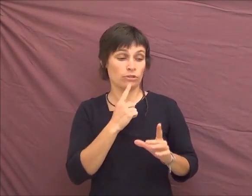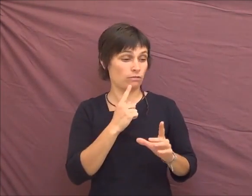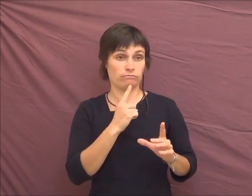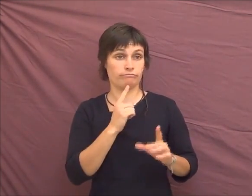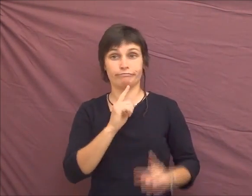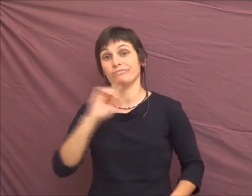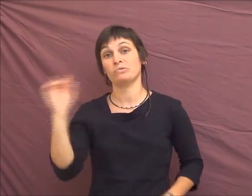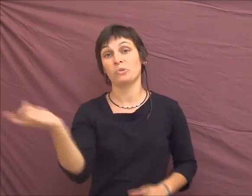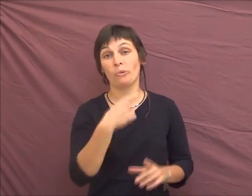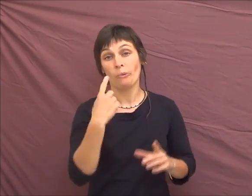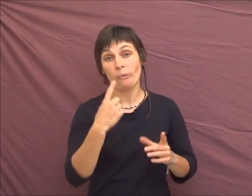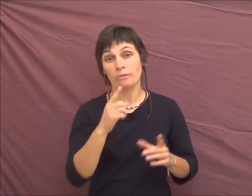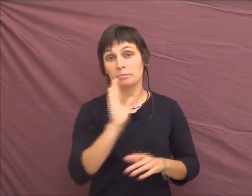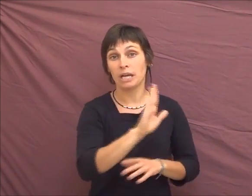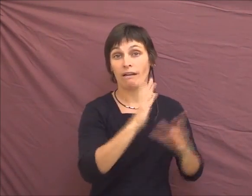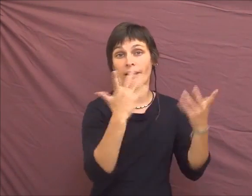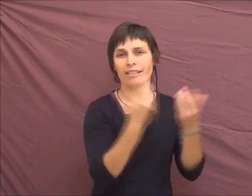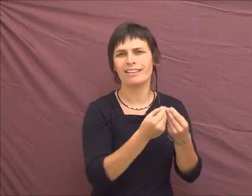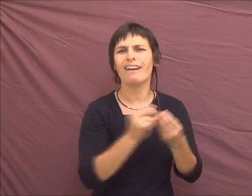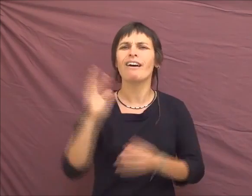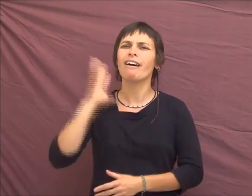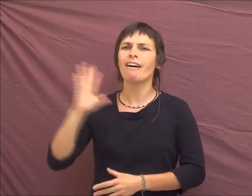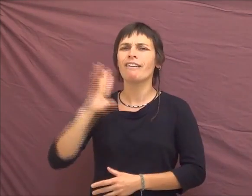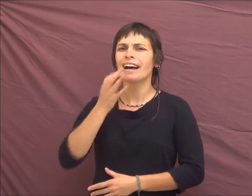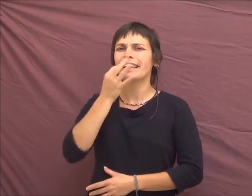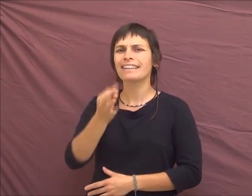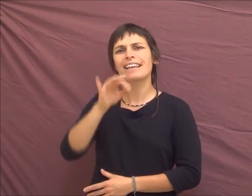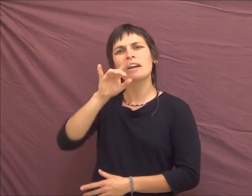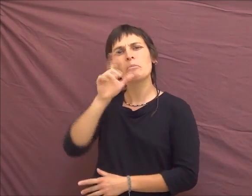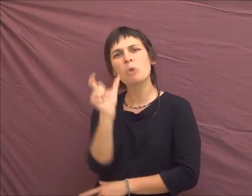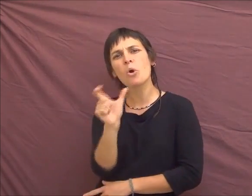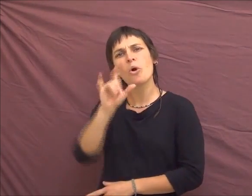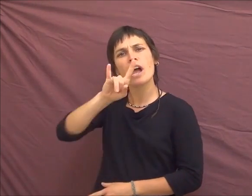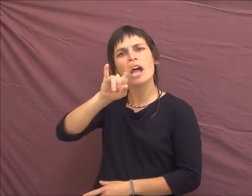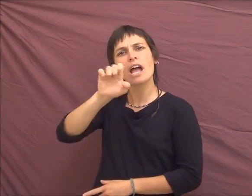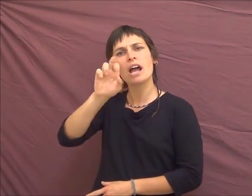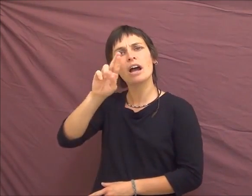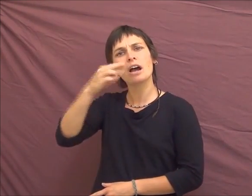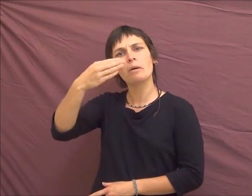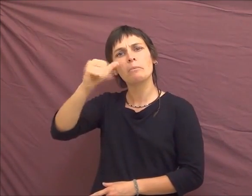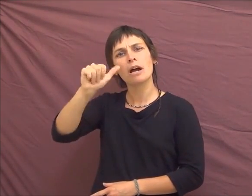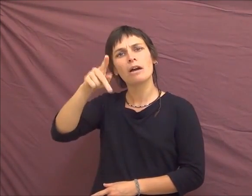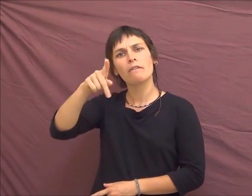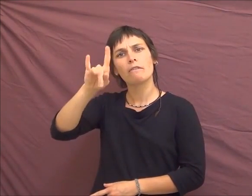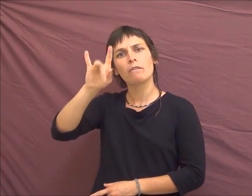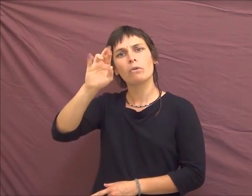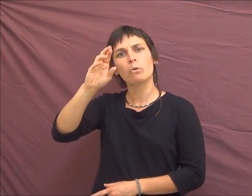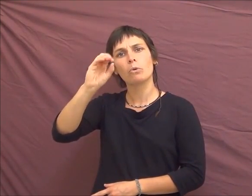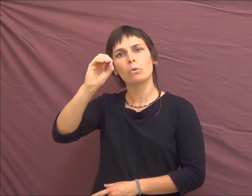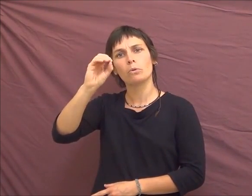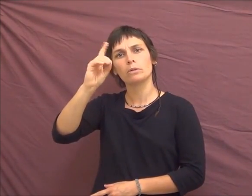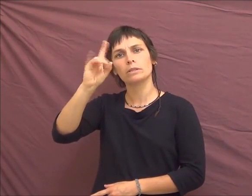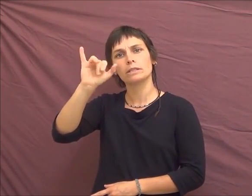Voilà. Alors, une fois qu'on a pris cette définition-là, un peu tout le monde est intersexe. C'est ce qu'on appelait autrefois les hermaphrodites.